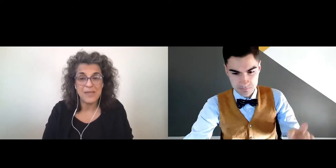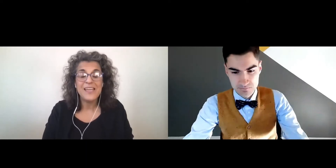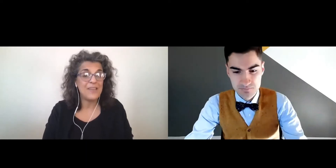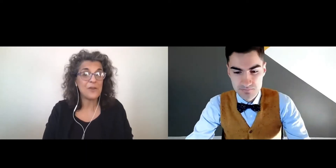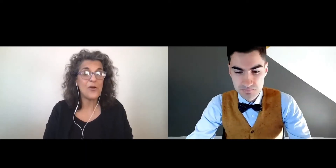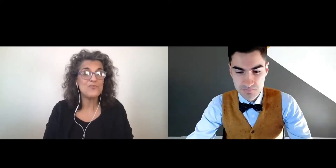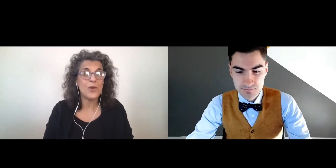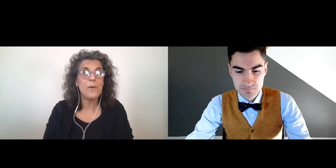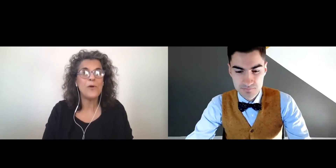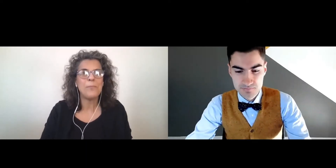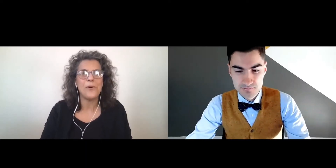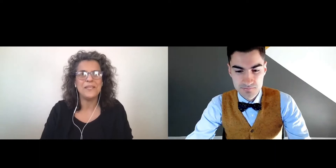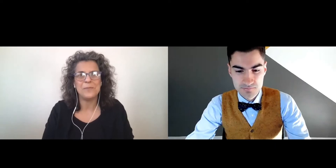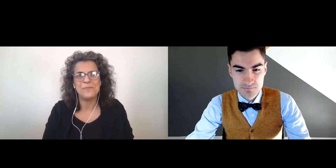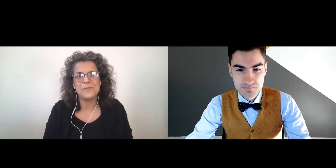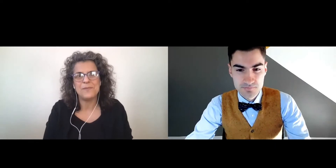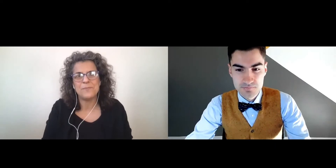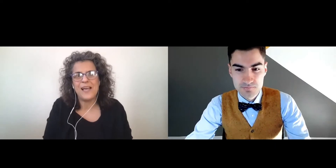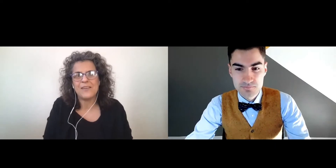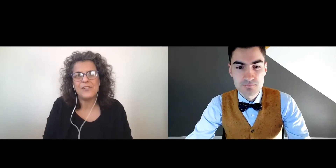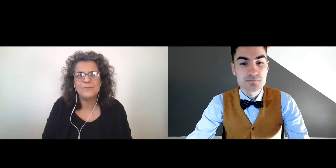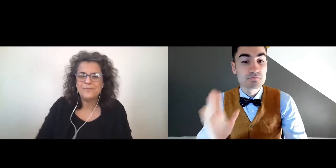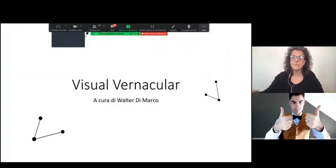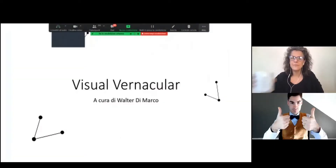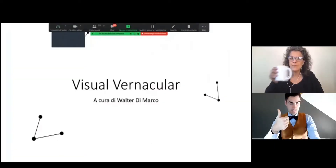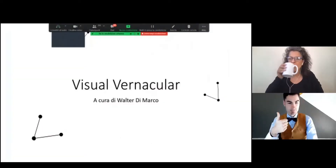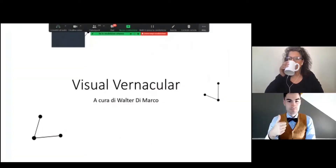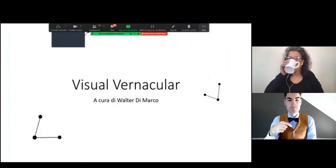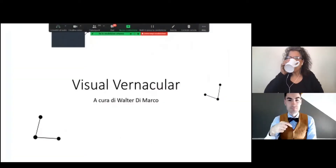insieme. E farò, userò un PowerPoint per spiegarmelo.